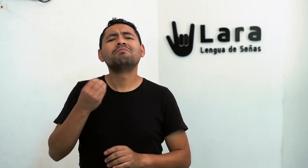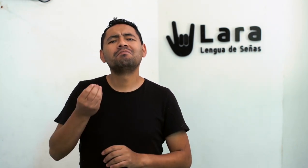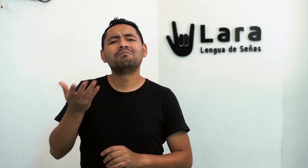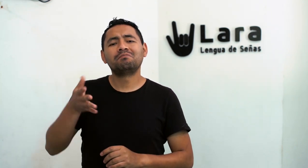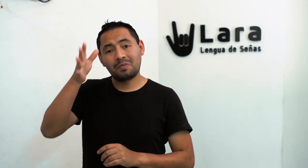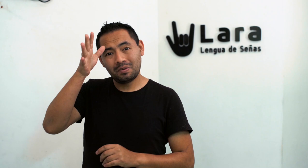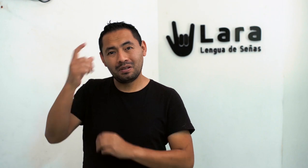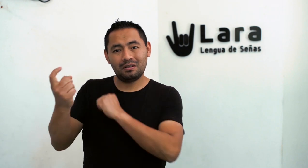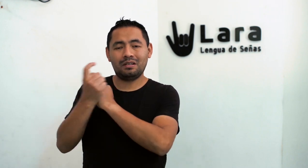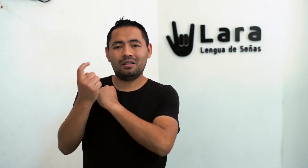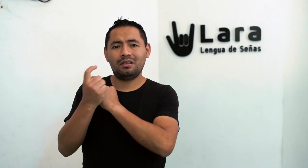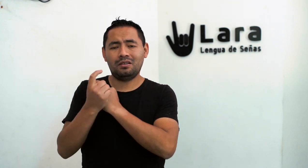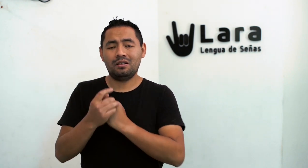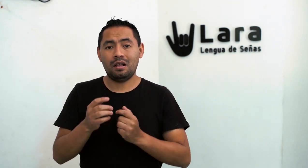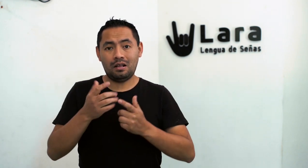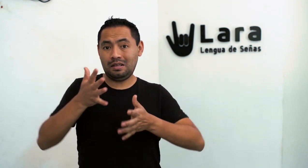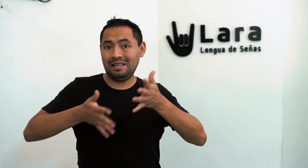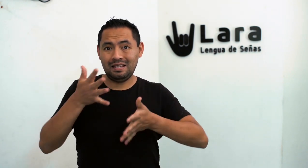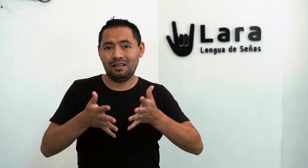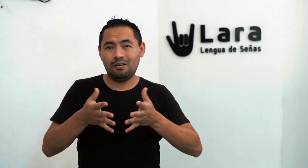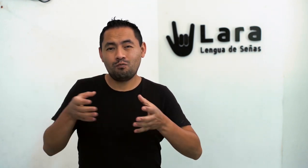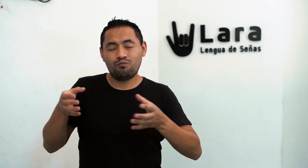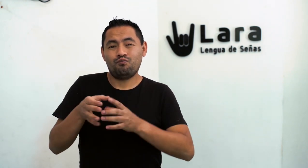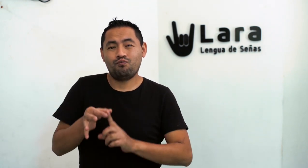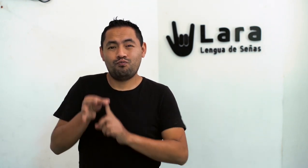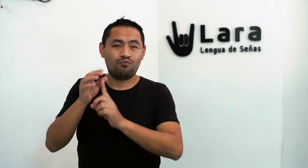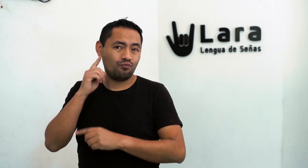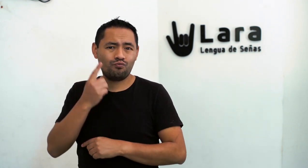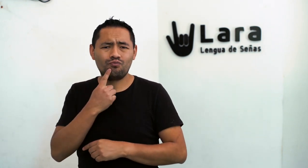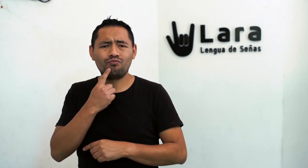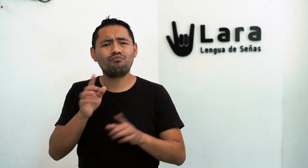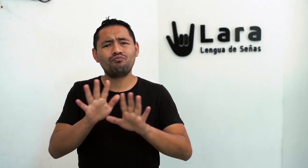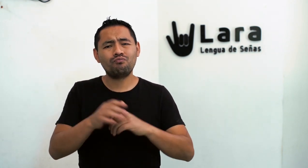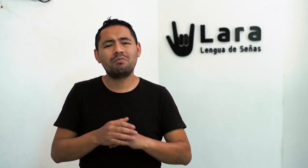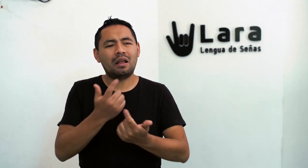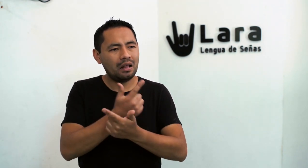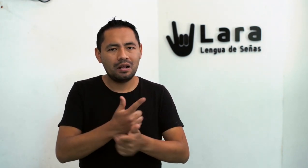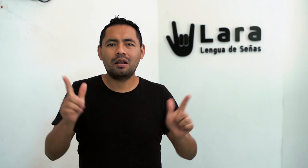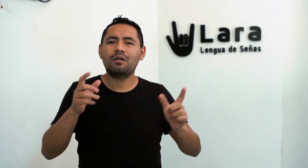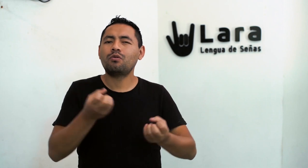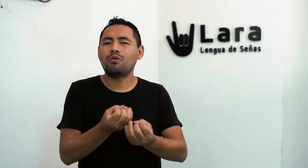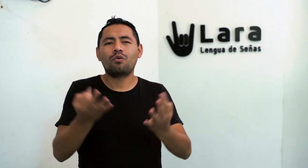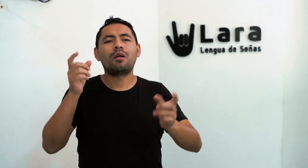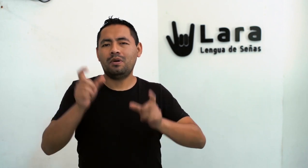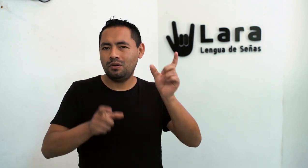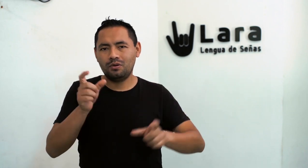Porque mi papá me enseñó de que la lengua de señas no solo es exclusivamente de las personas sordas sino es abierto a todas las personas